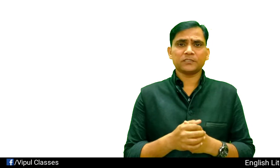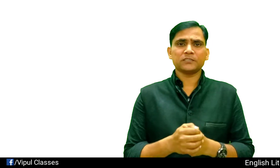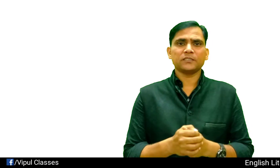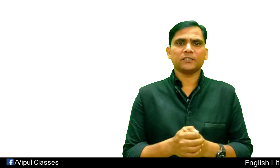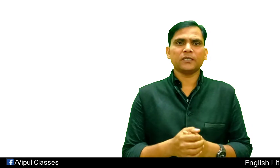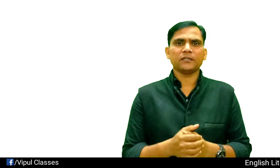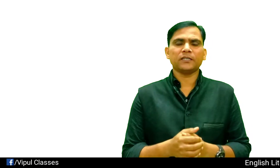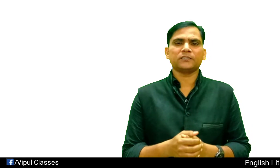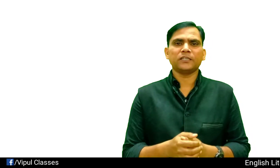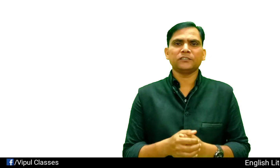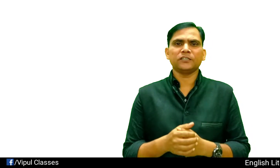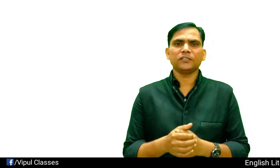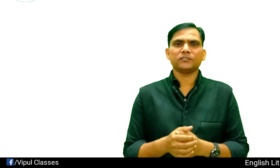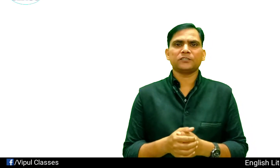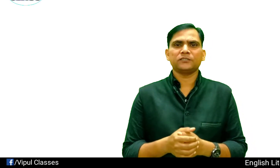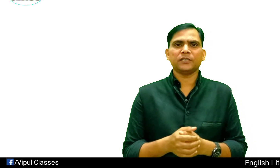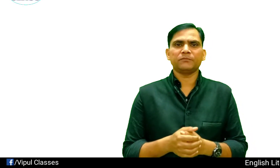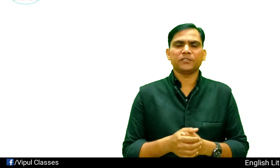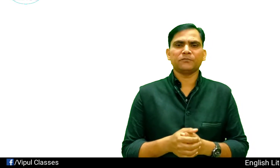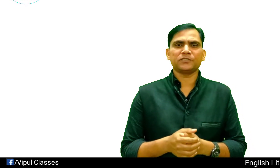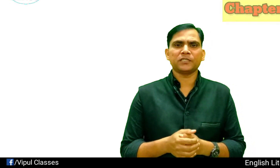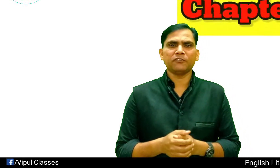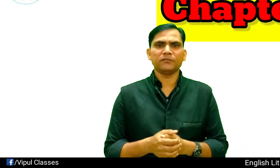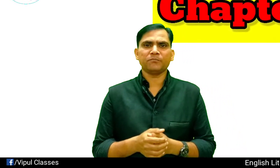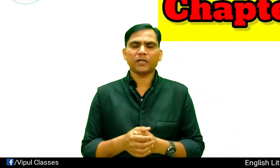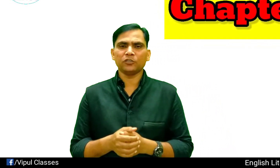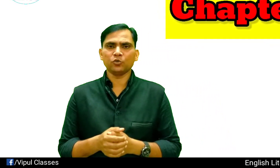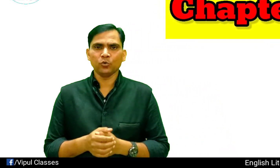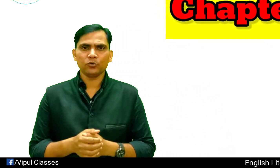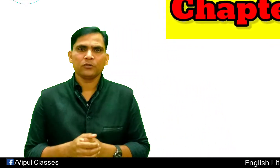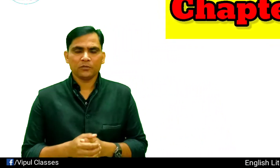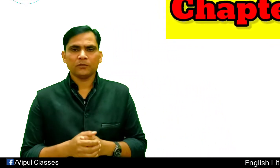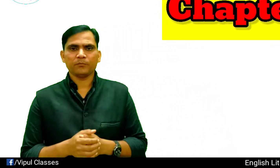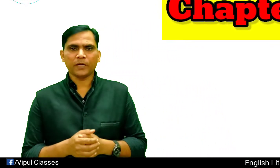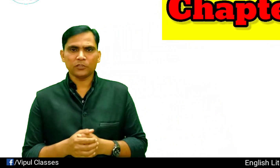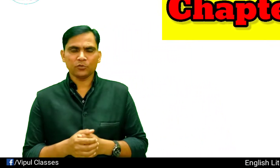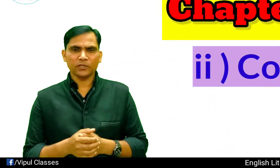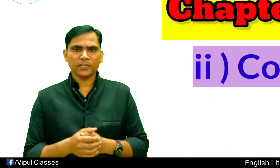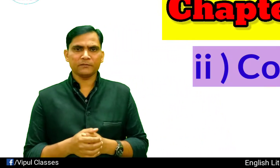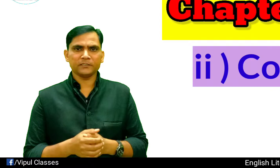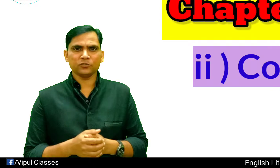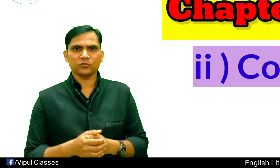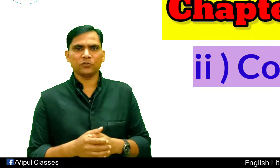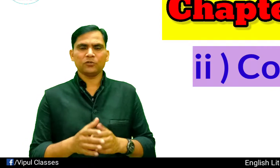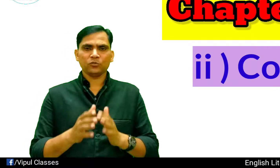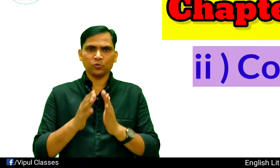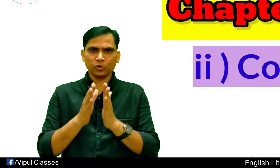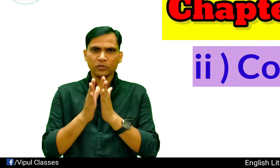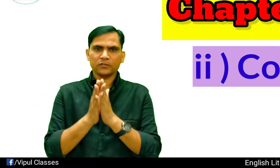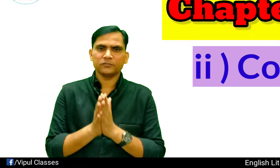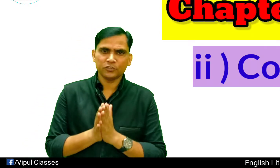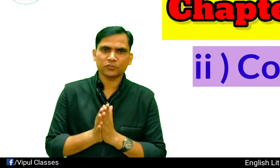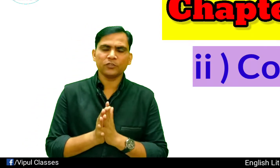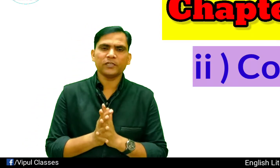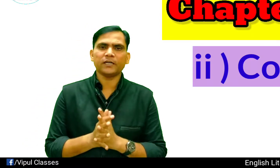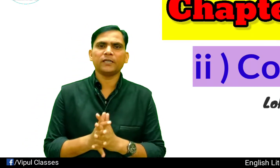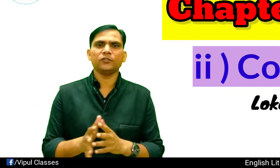डिसक्स करते हैं क्लास 10 इंगलेश चैप्टर नमबर 7 पार्ट 2 पार्ट 2 का नाम है दोस्तो कूर्ग जिसको लिखा है